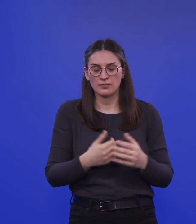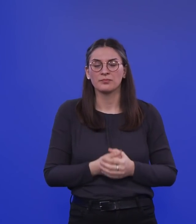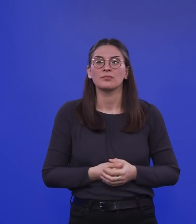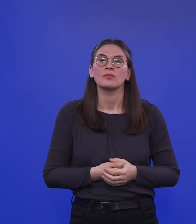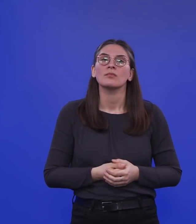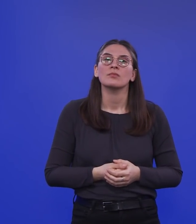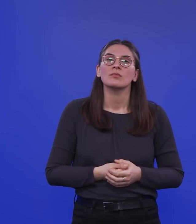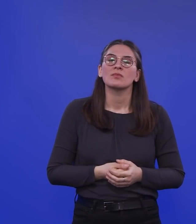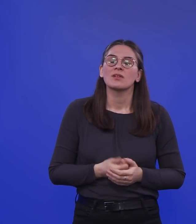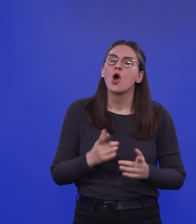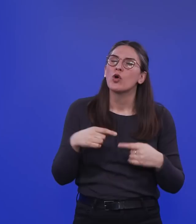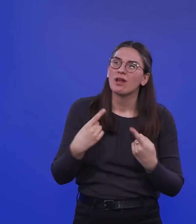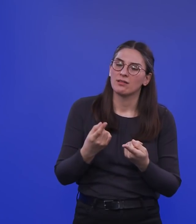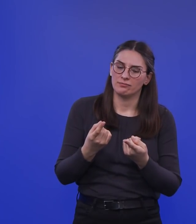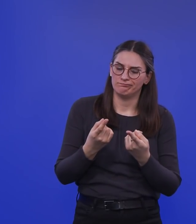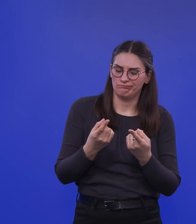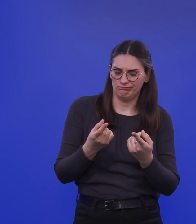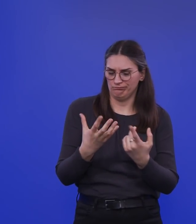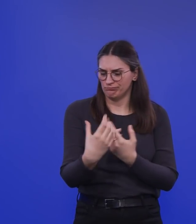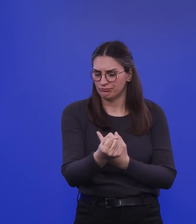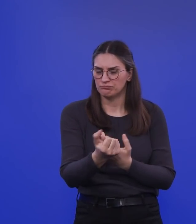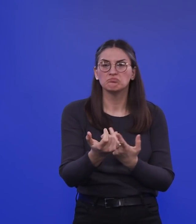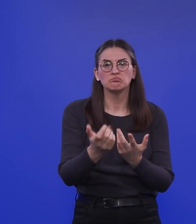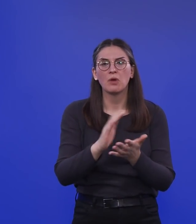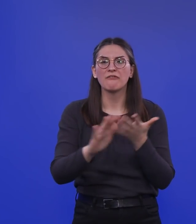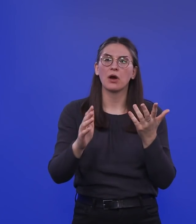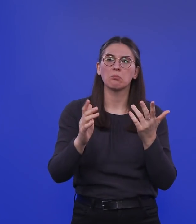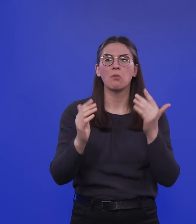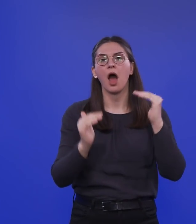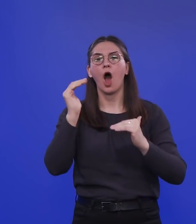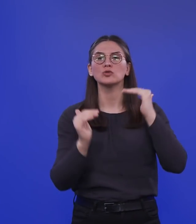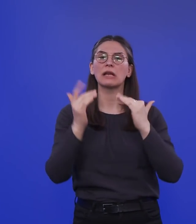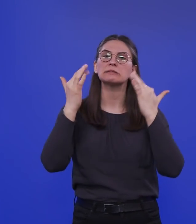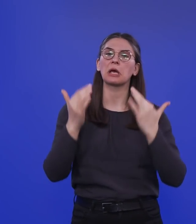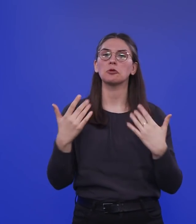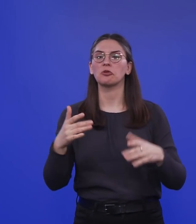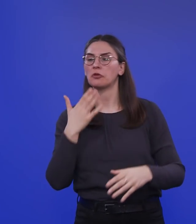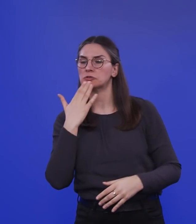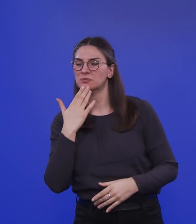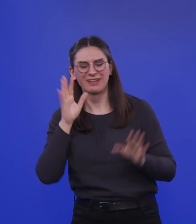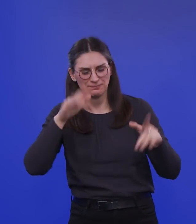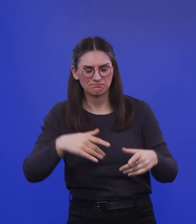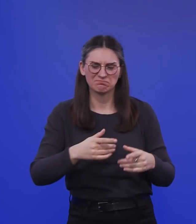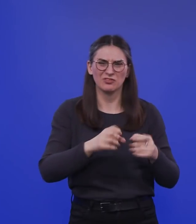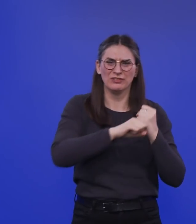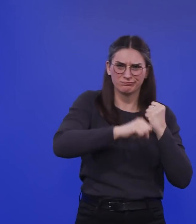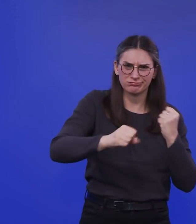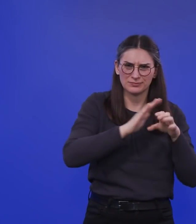da hat man dann relativ leicht zu formulierende Ausgleichsrechnung gemacht. Lange Rede, kurzer Sinn. Man kam also am Ende darauf,